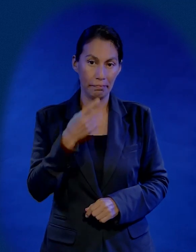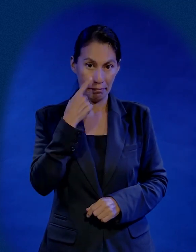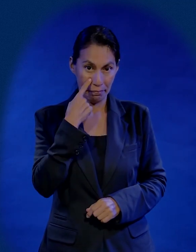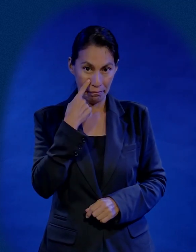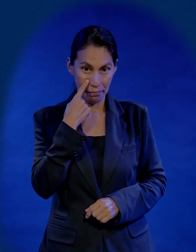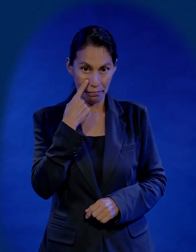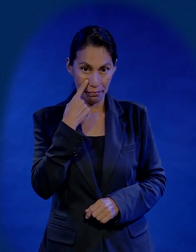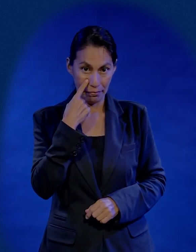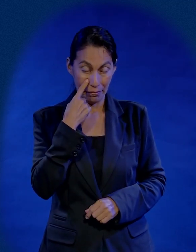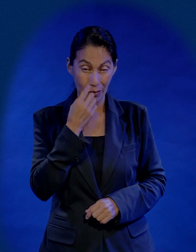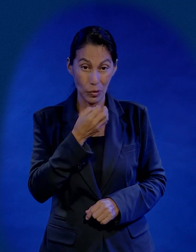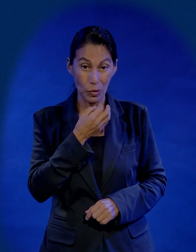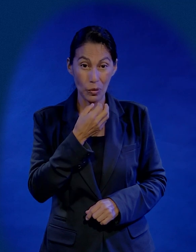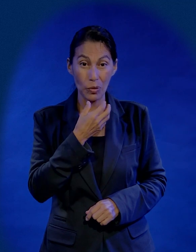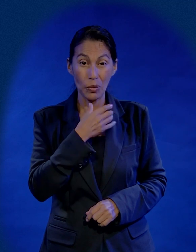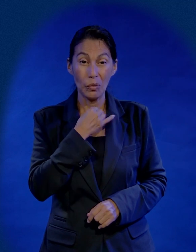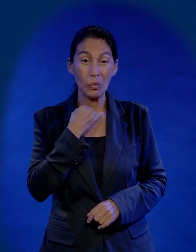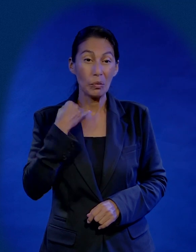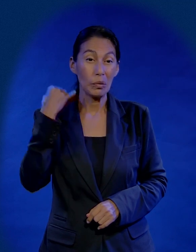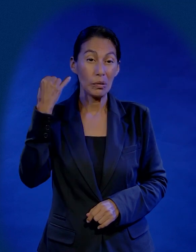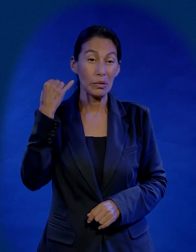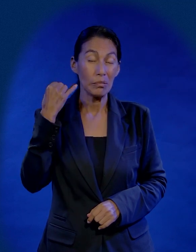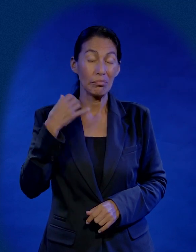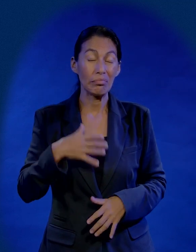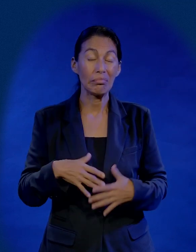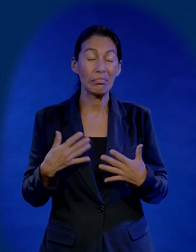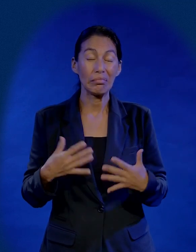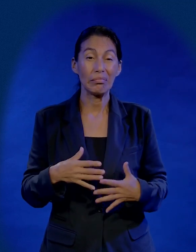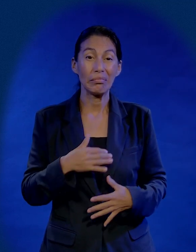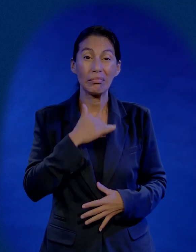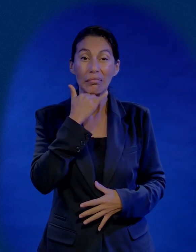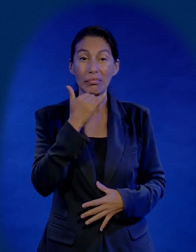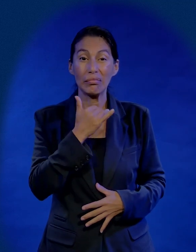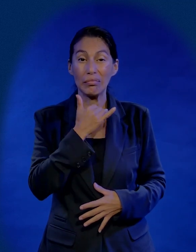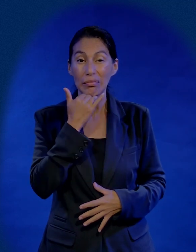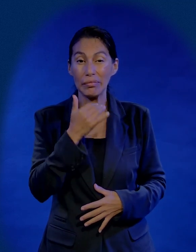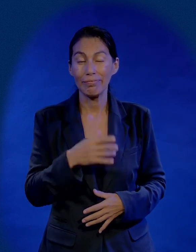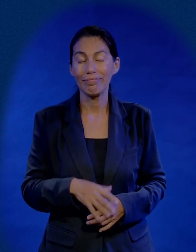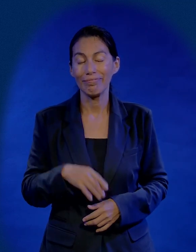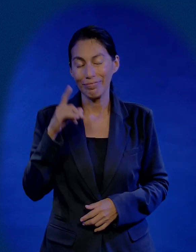Judas cometió el error más grave que se puede cometer y es este,